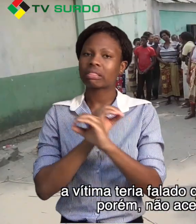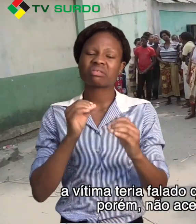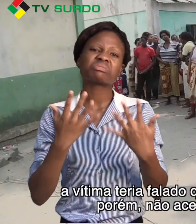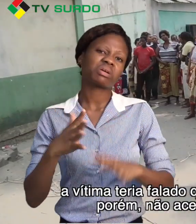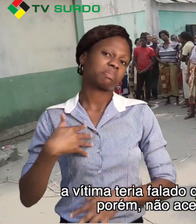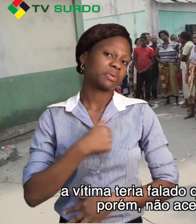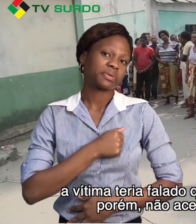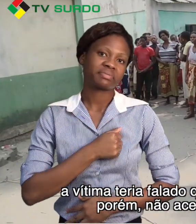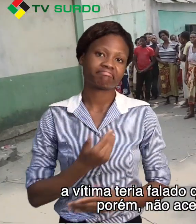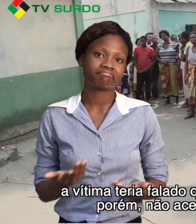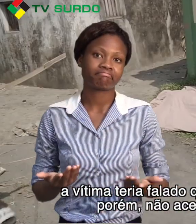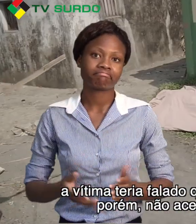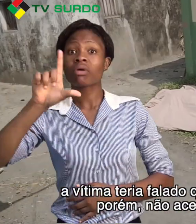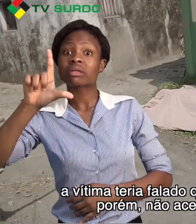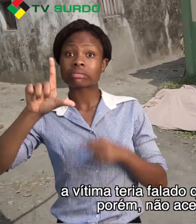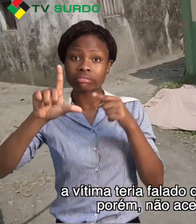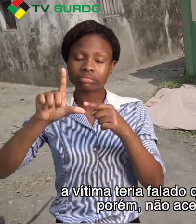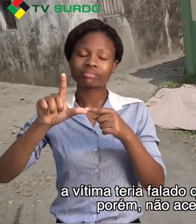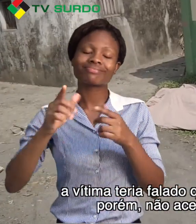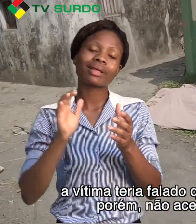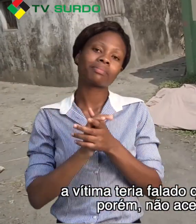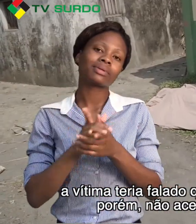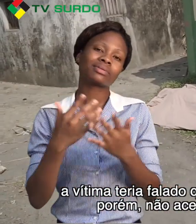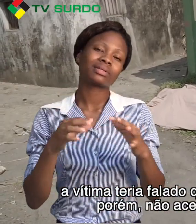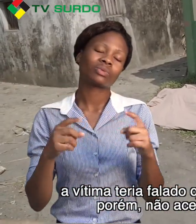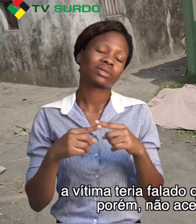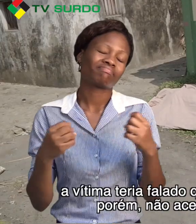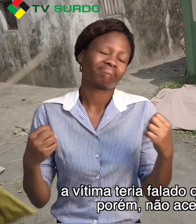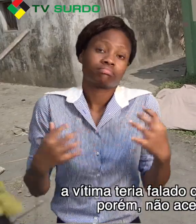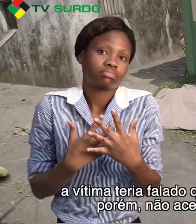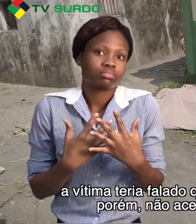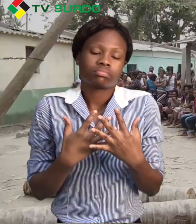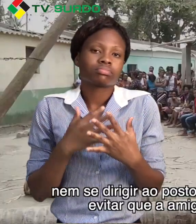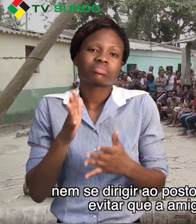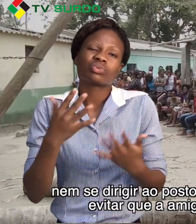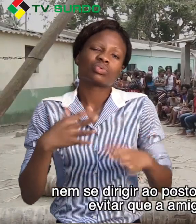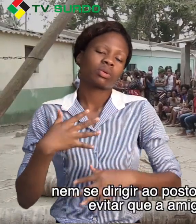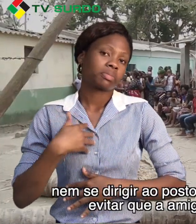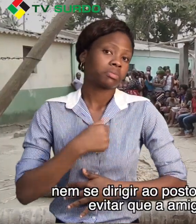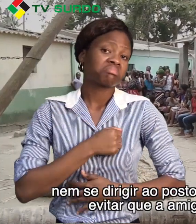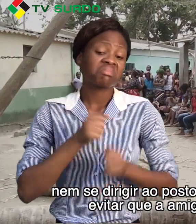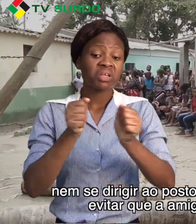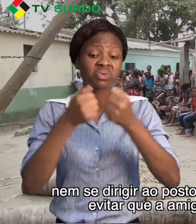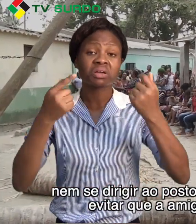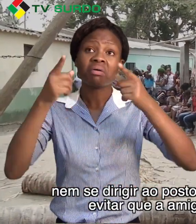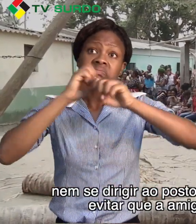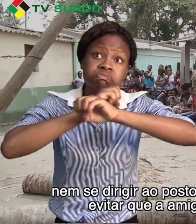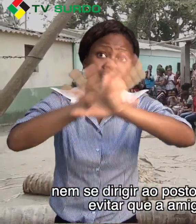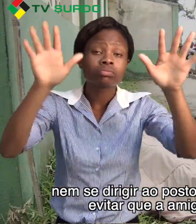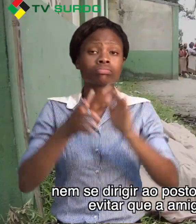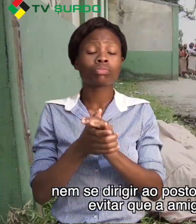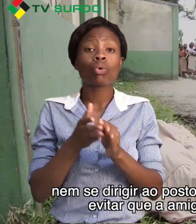a vítima teria falado que estava prestes a morrer. Porém, não aceitou avançar detalhes, nem se dirigir ao posto policial,